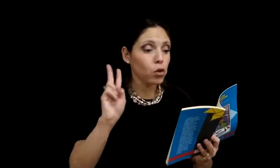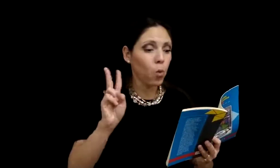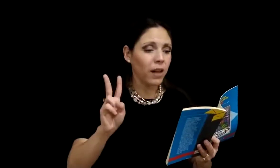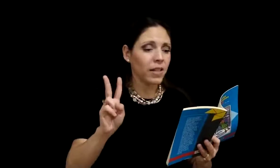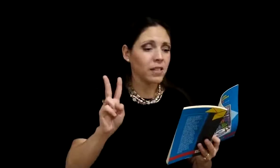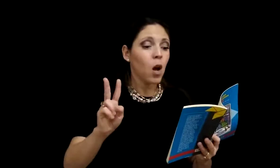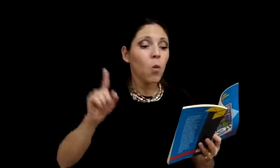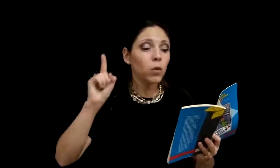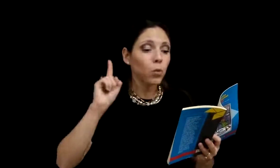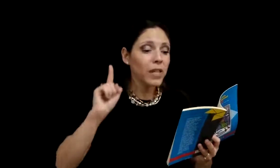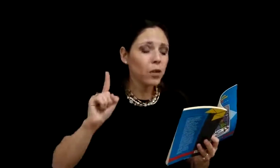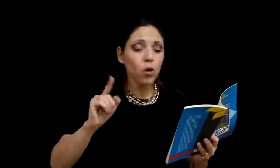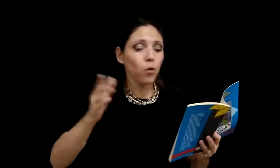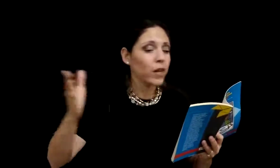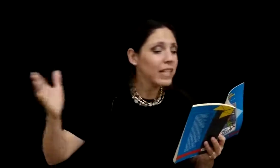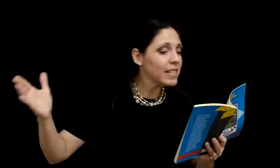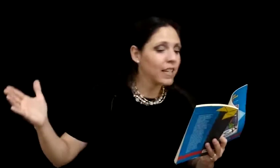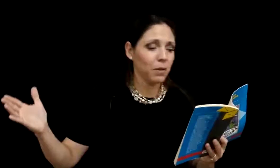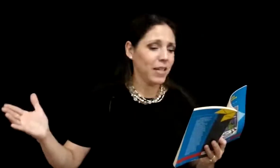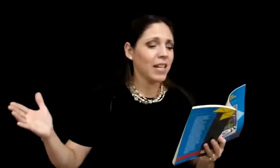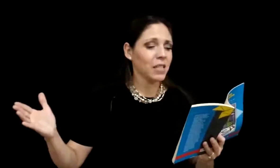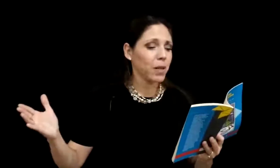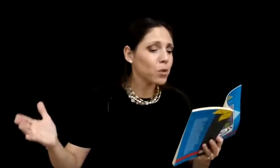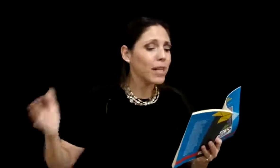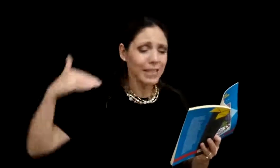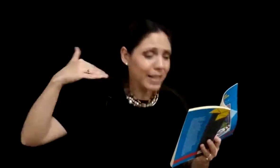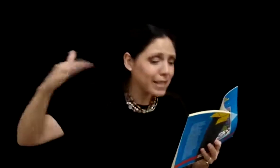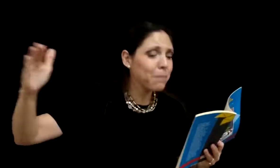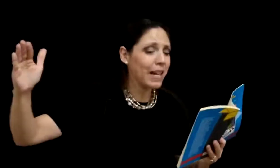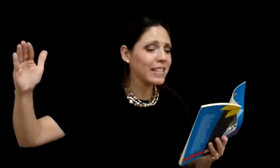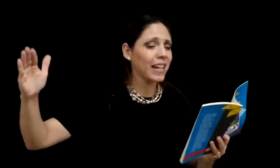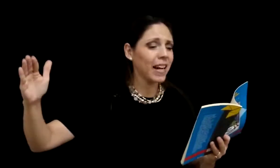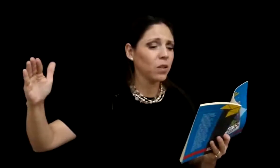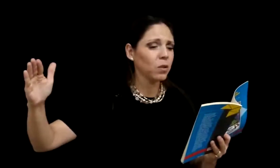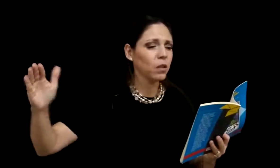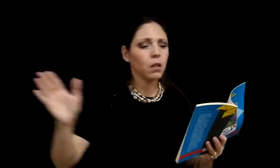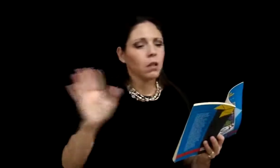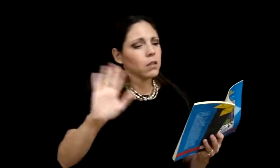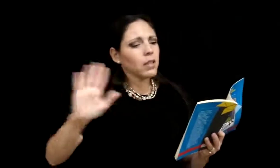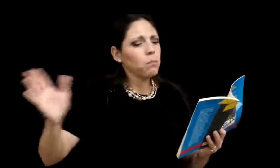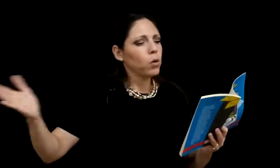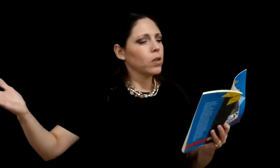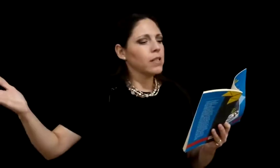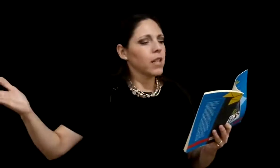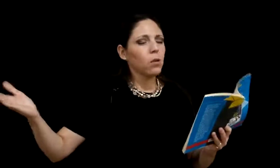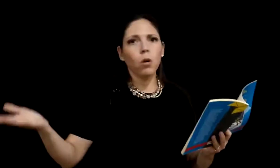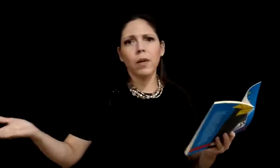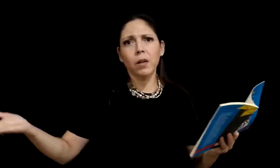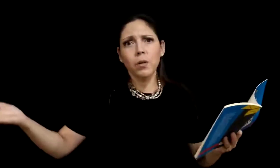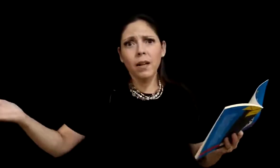dos guardias, cuando vieron lo feliz que vivían las personas en ese país lejano, ya tampoco quisieron volver con